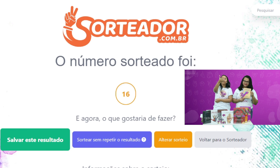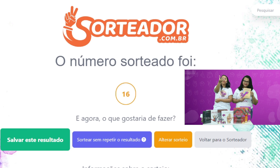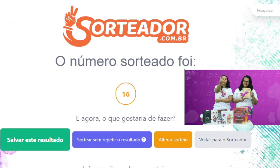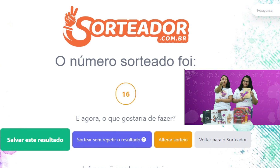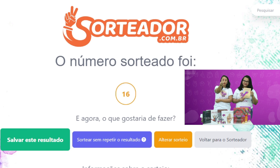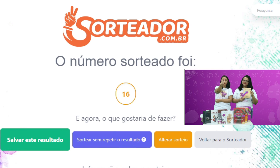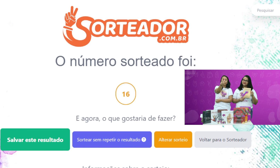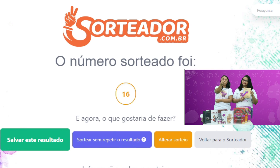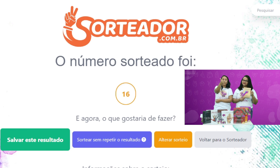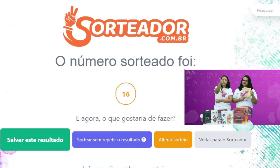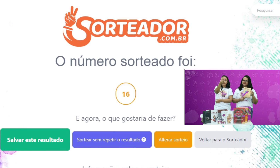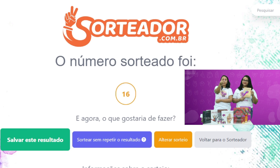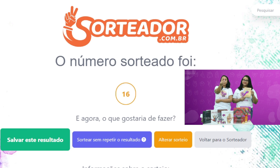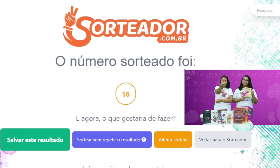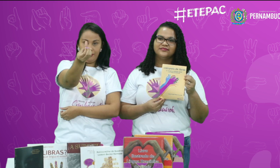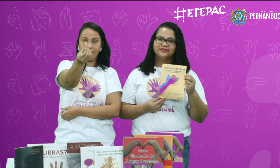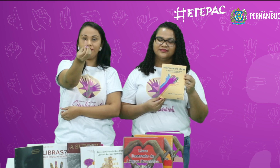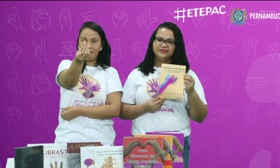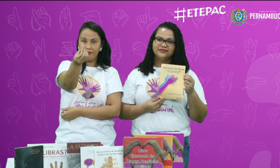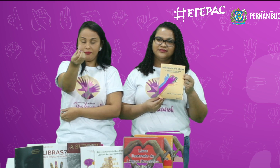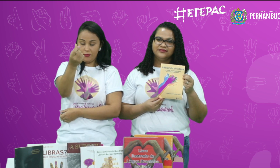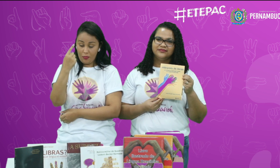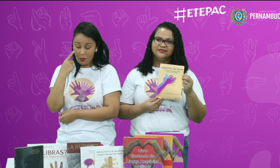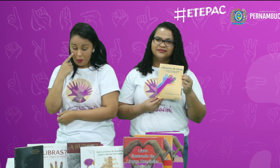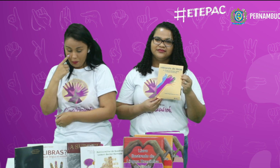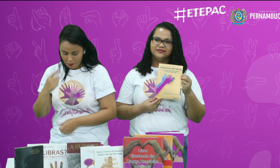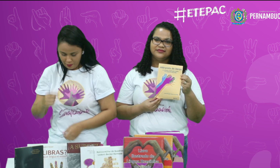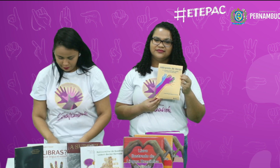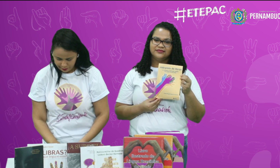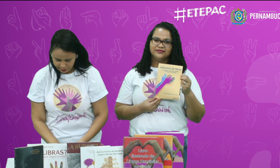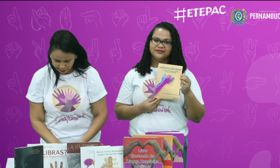Dezesseis. Número dezesseis. Vamos ver.